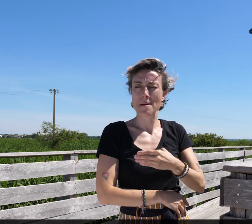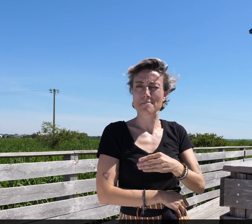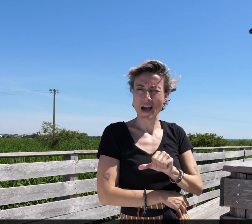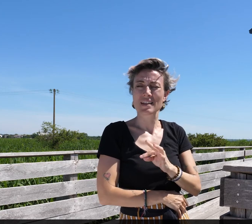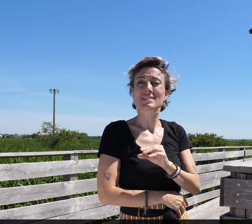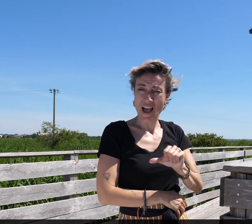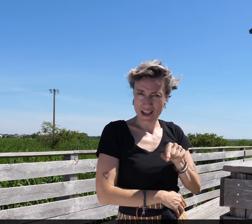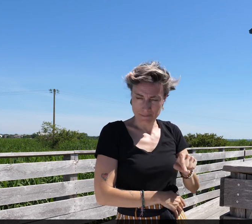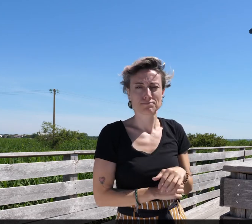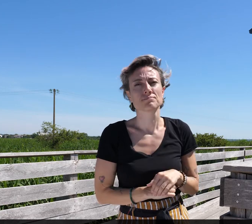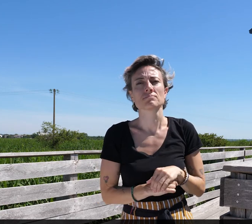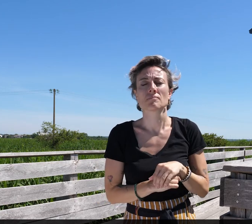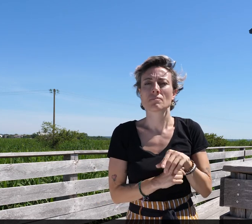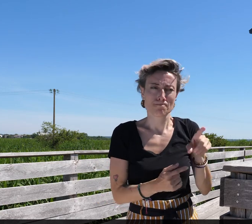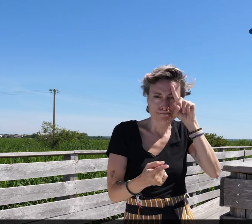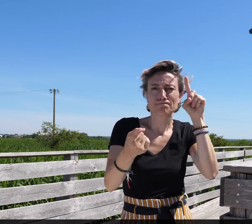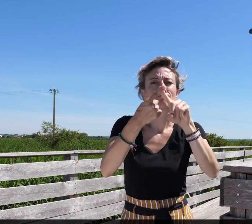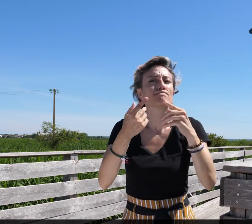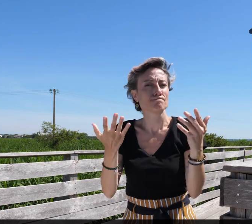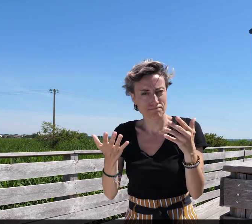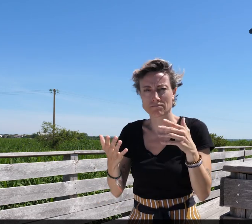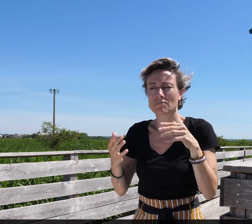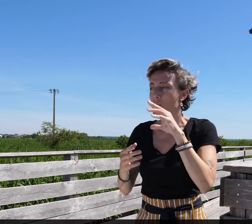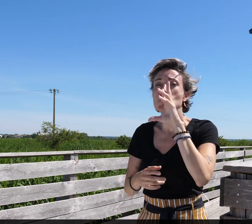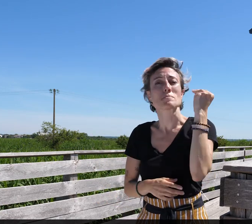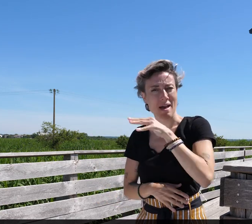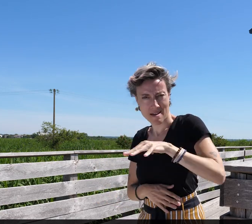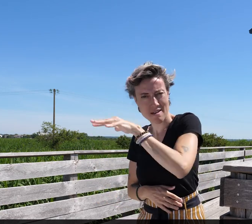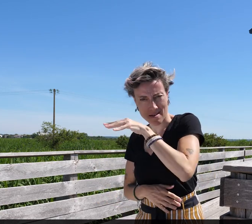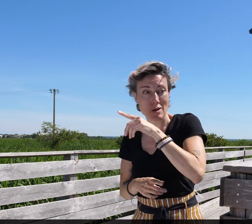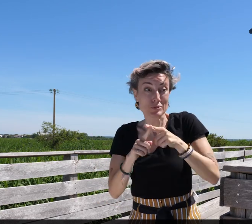Tadashi Kawamata tente de recréer du lien entre les hommes et les lieux.